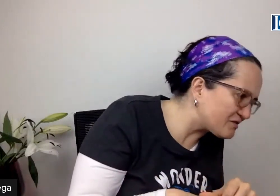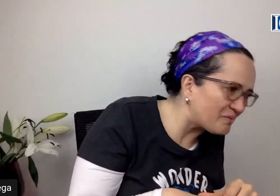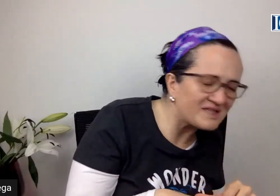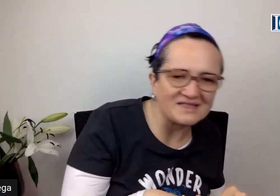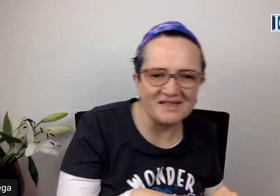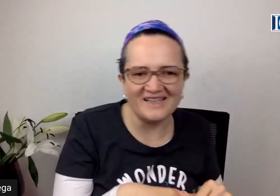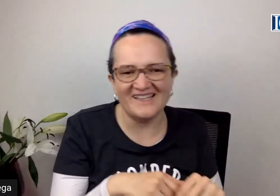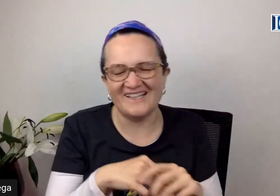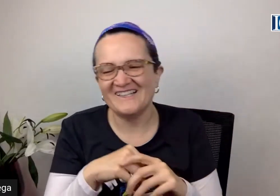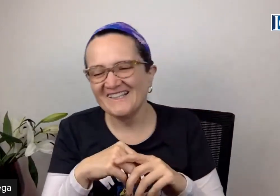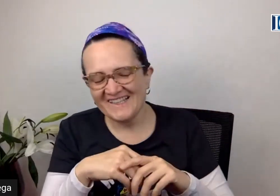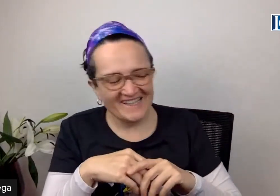sí no aparece.